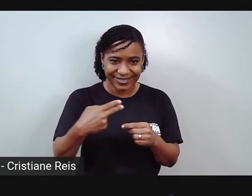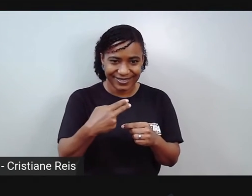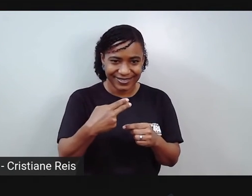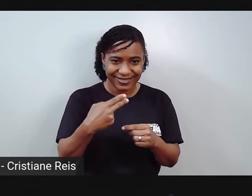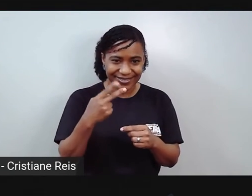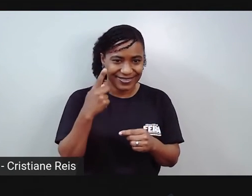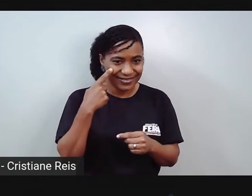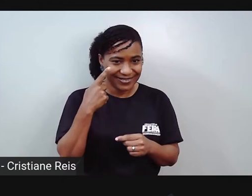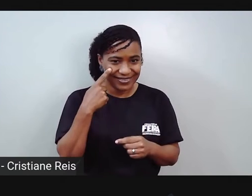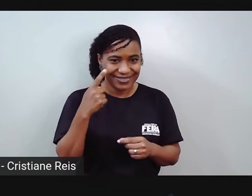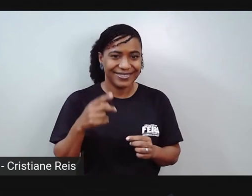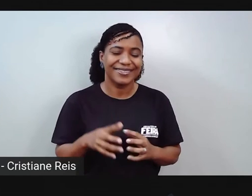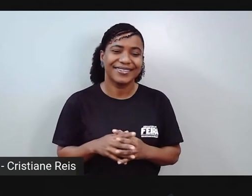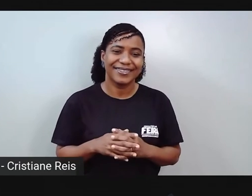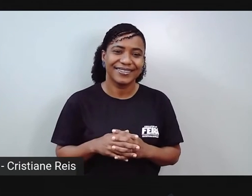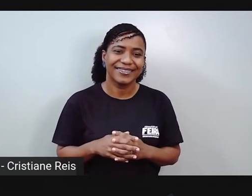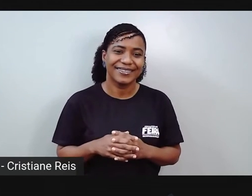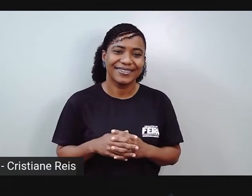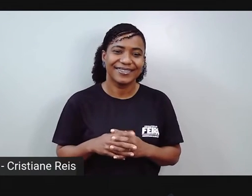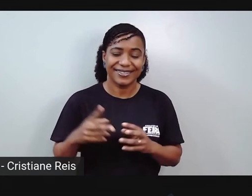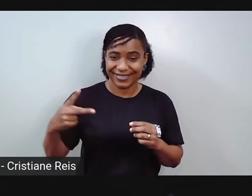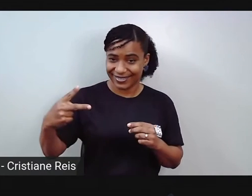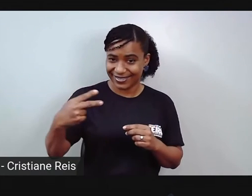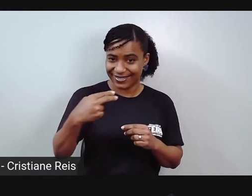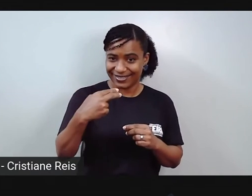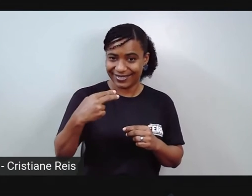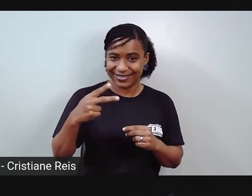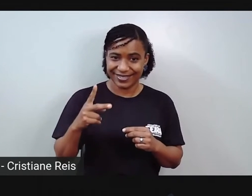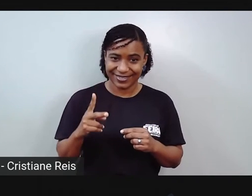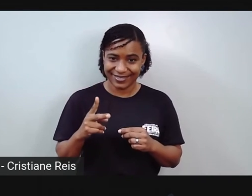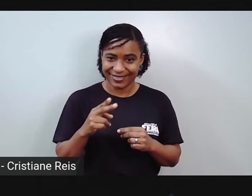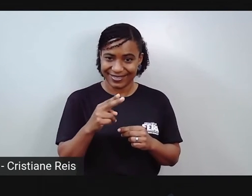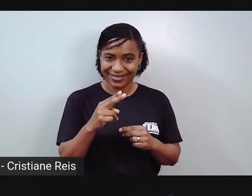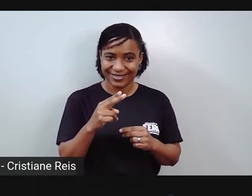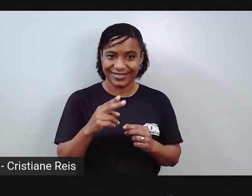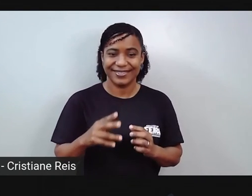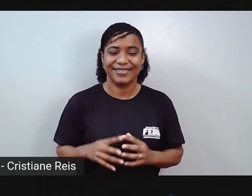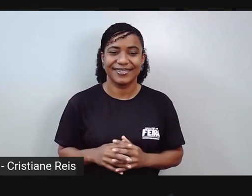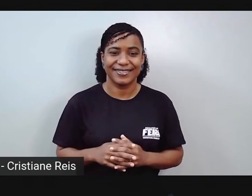Um corte aqui. Corta aqui.